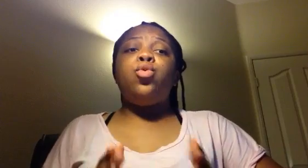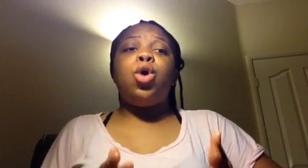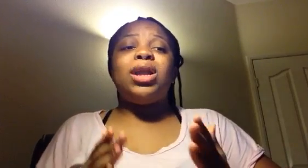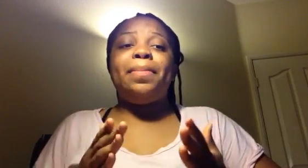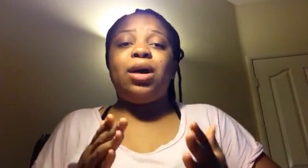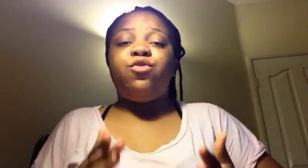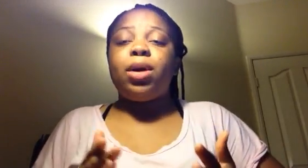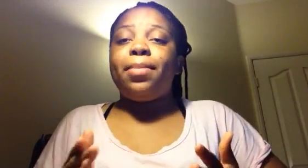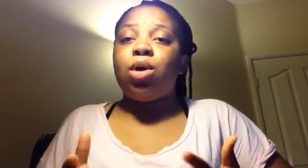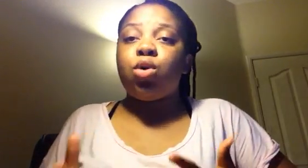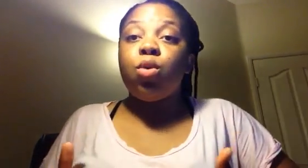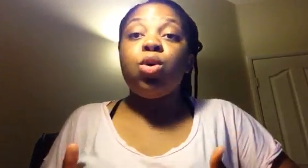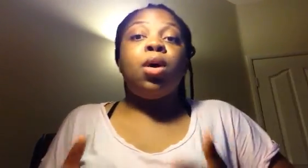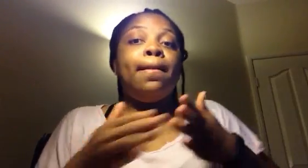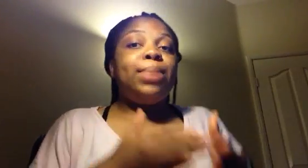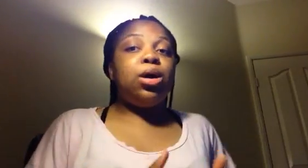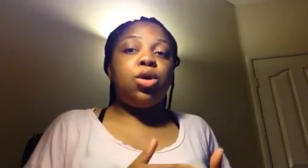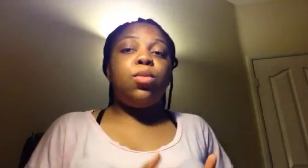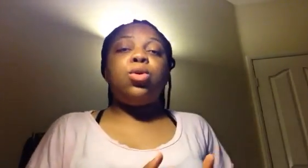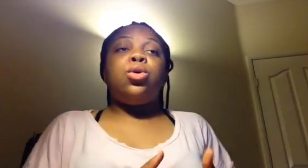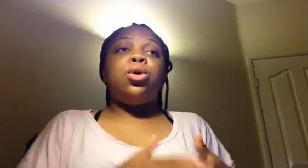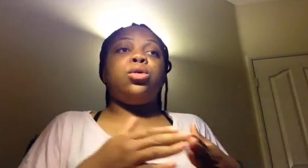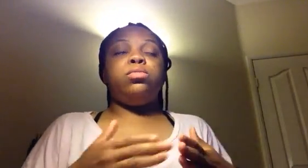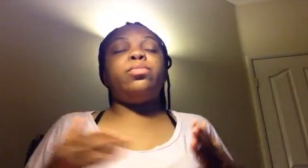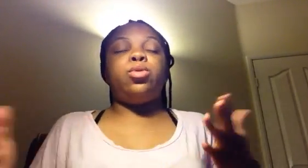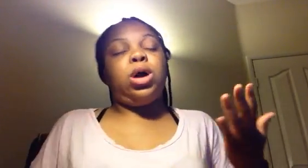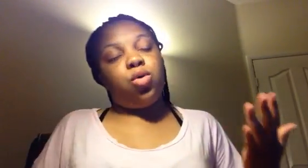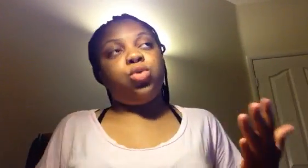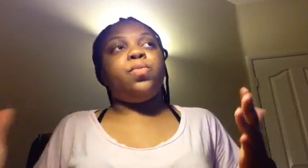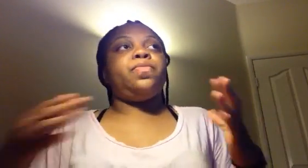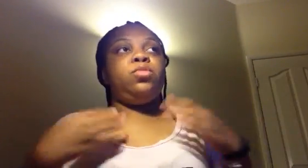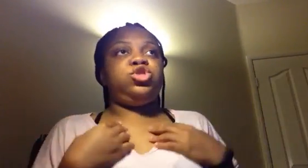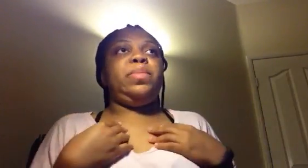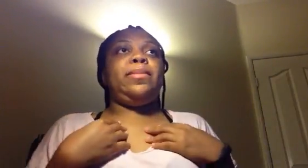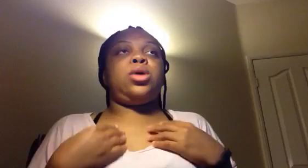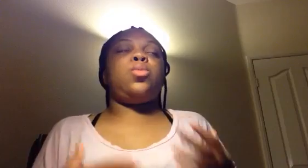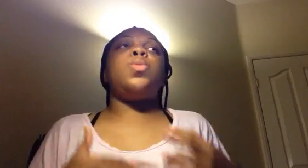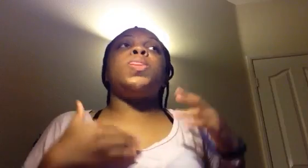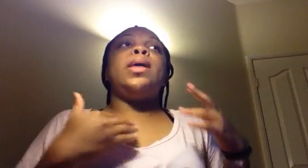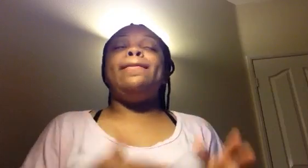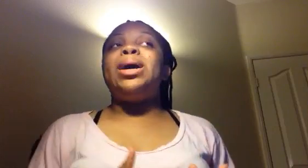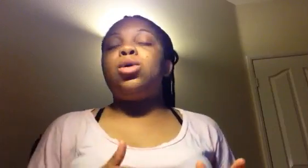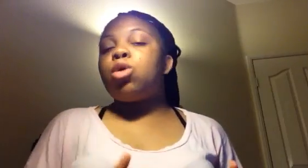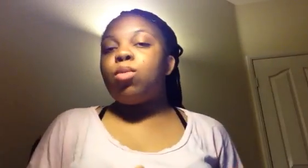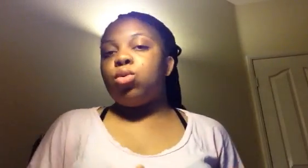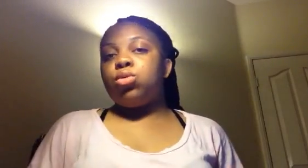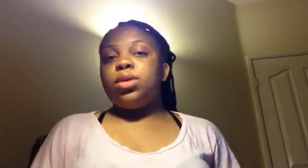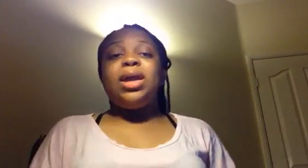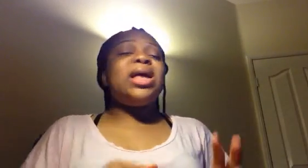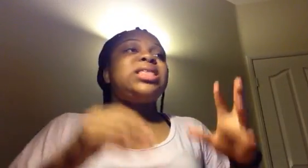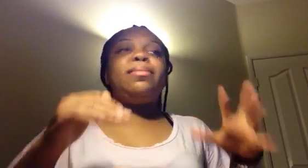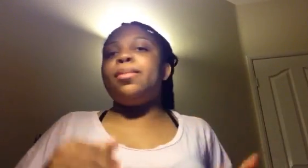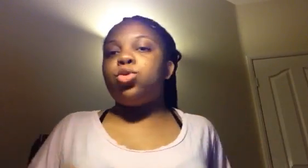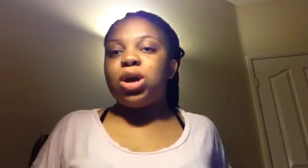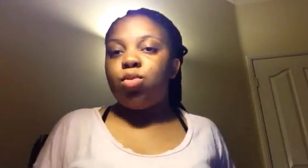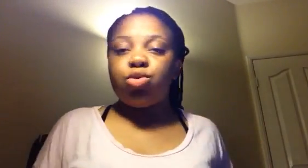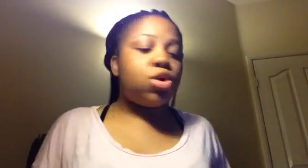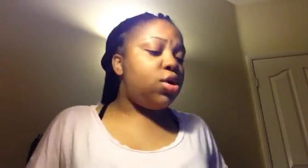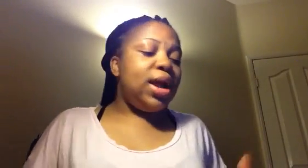Pourquoi on n pas envoyé Bancomo? Bancomo. Bon, à quoi non? Moi, je l'appelle Bancomo. Bancomo. Il a tellement aimé le gamou que l'on l